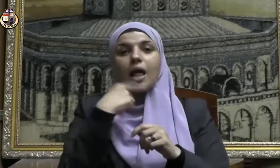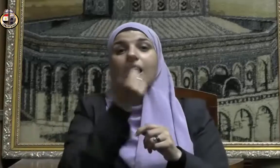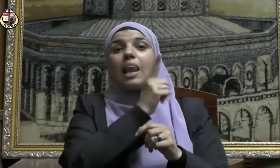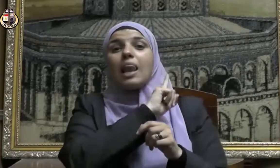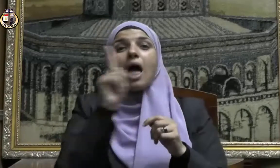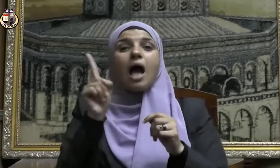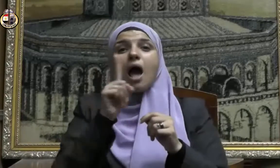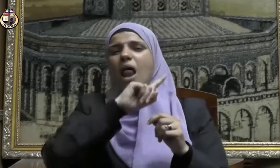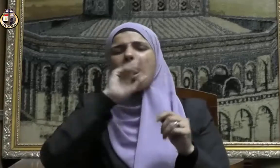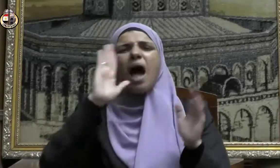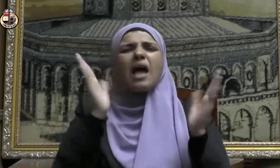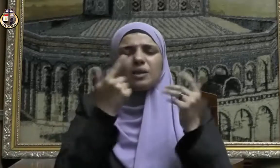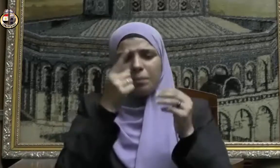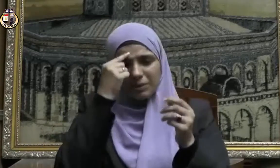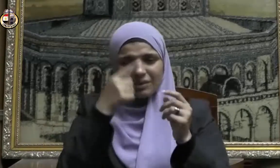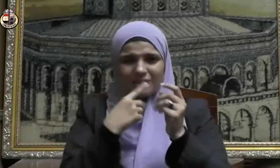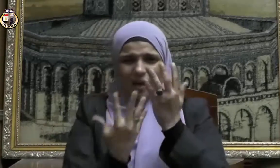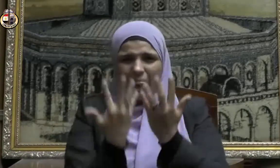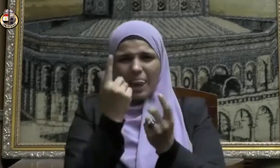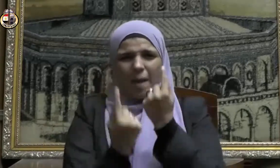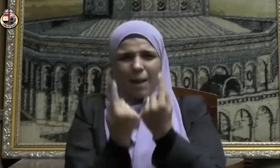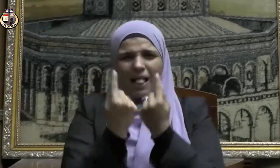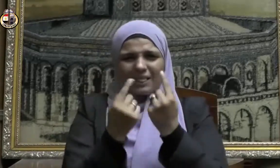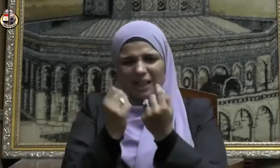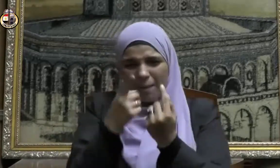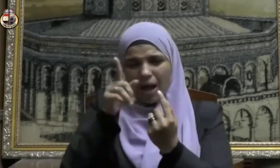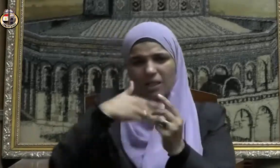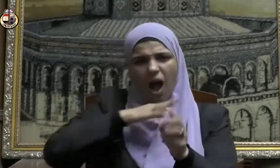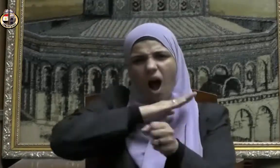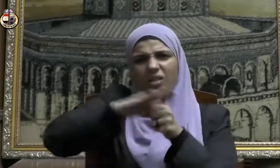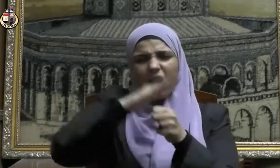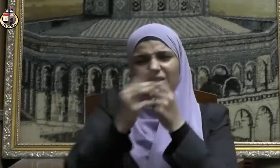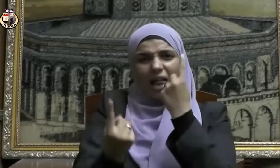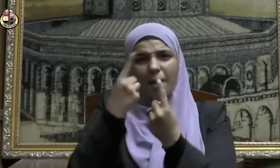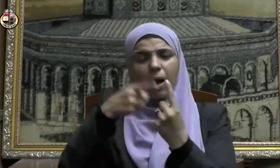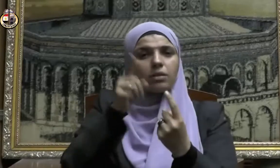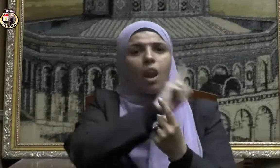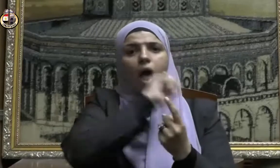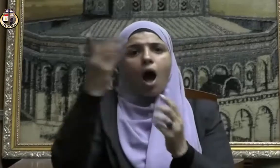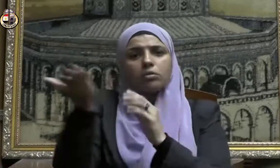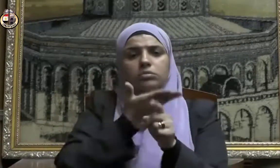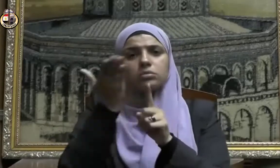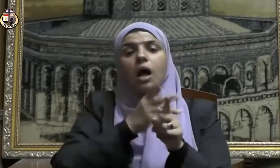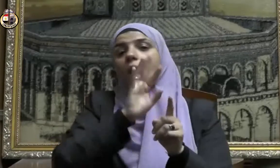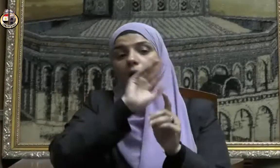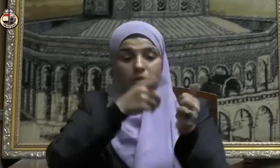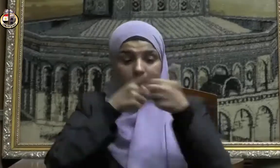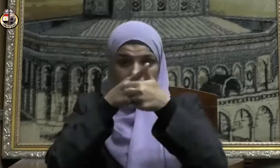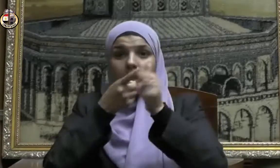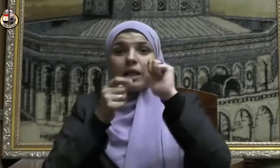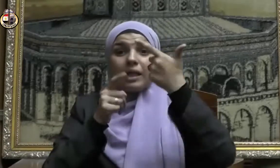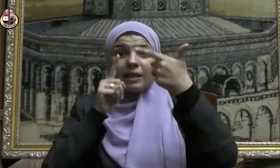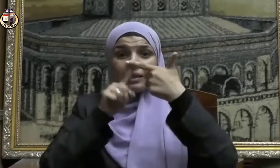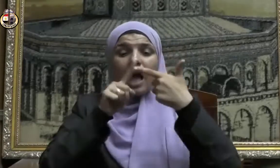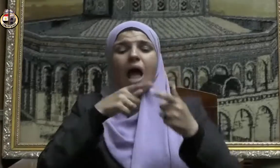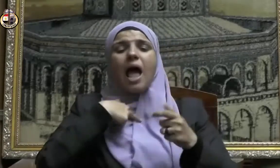يعضد شوكه أي لا يقطع ولا ينفر صيده ولا